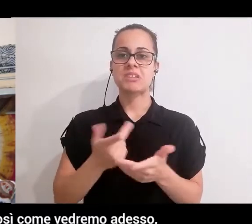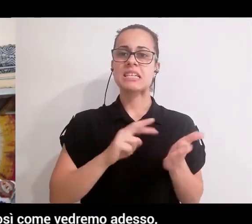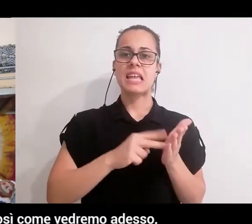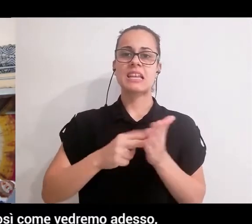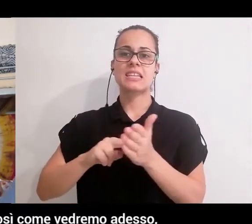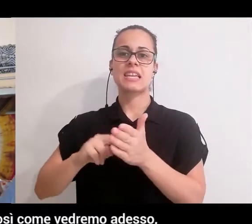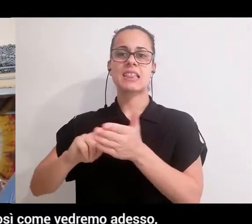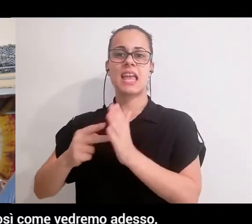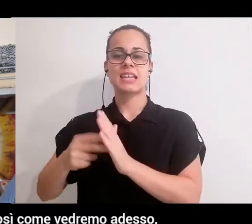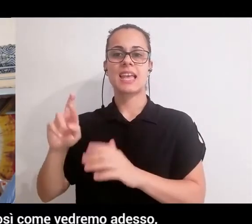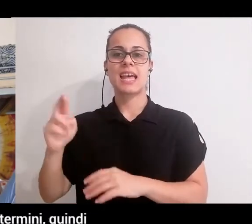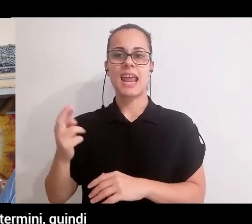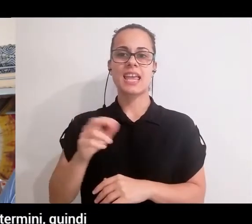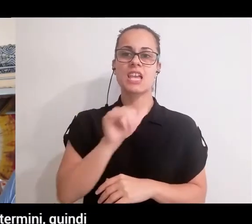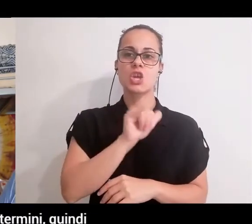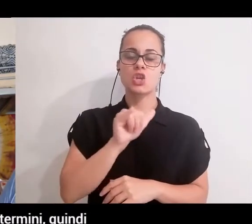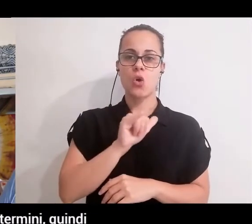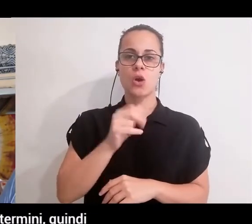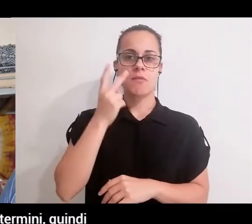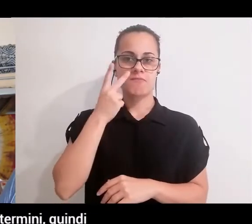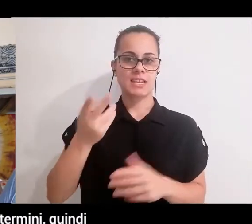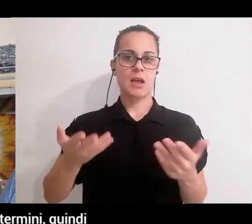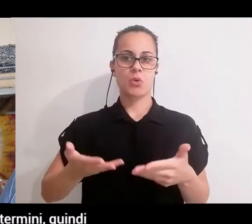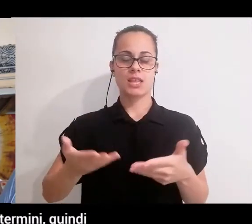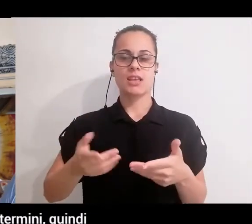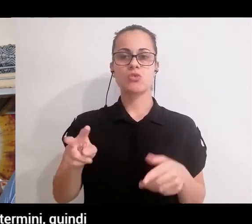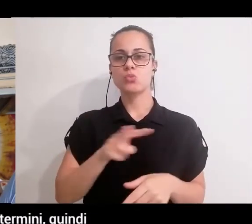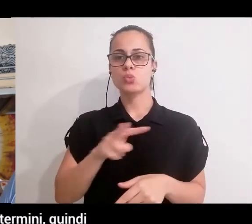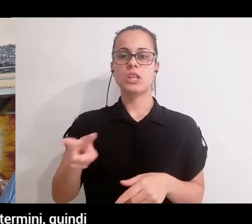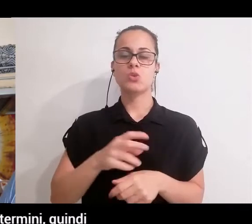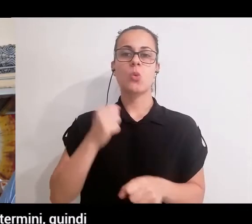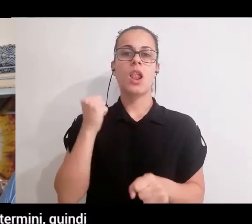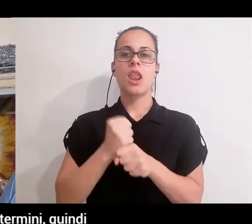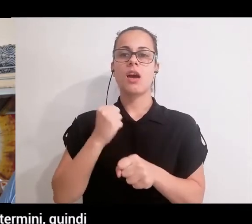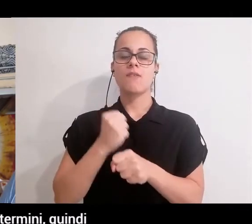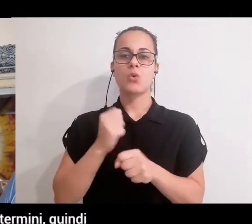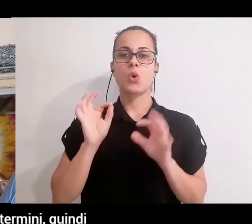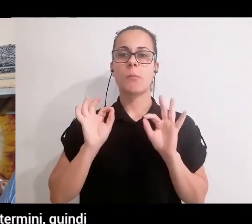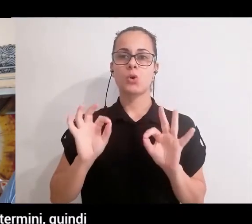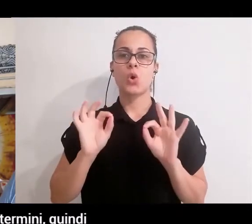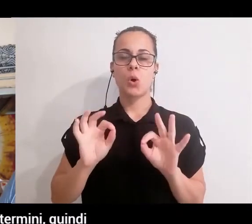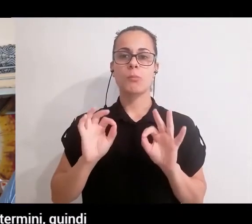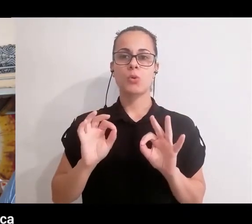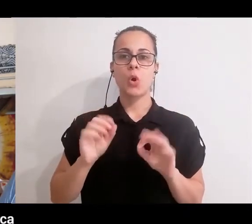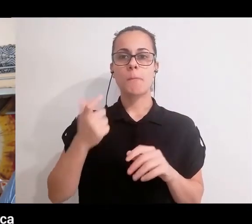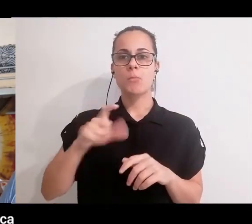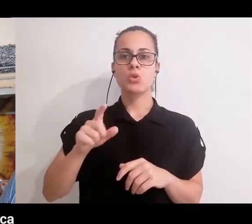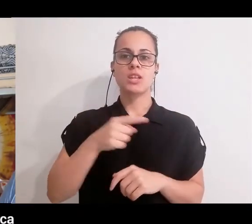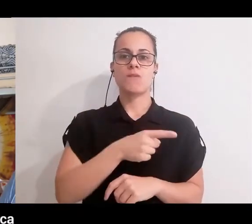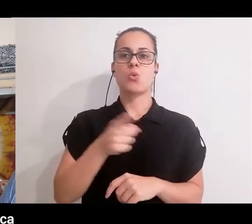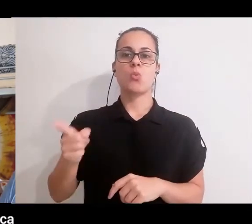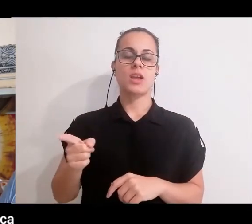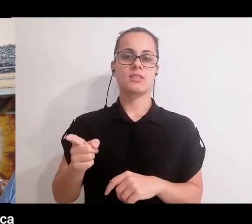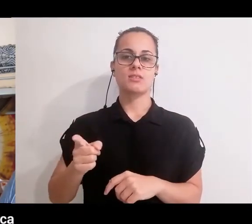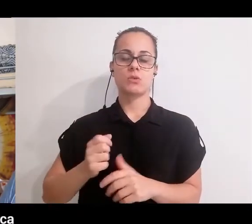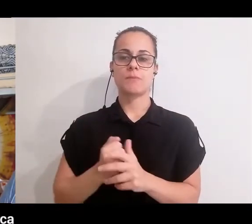reiki e lo yoga, così come vedremo adesso, vanno a lavorare nello specifico in questi termini. Quindi è l'inizio di